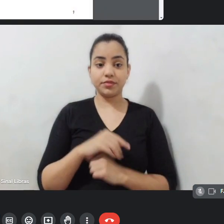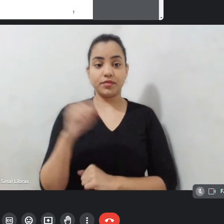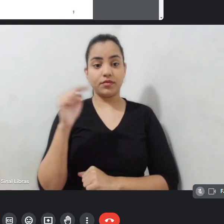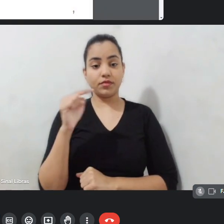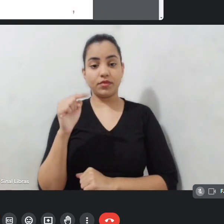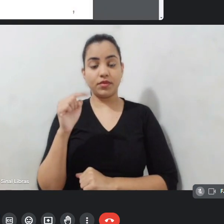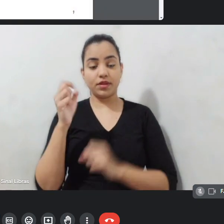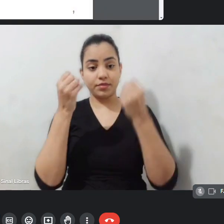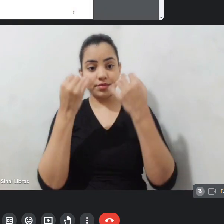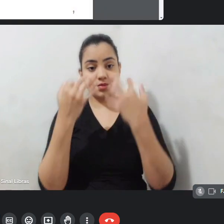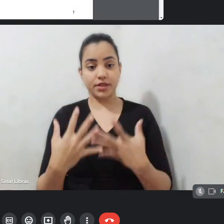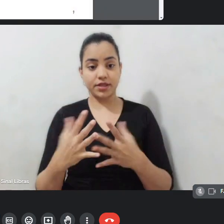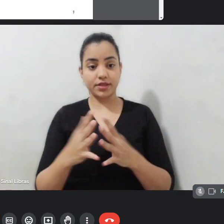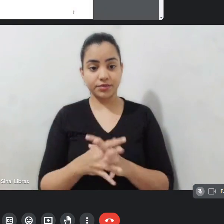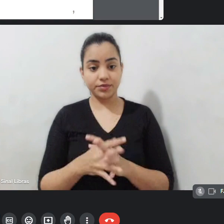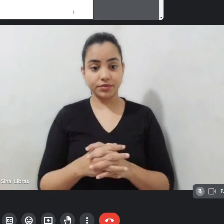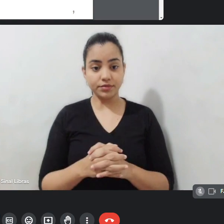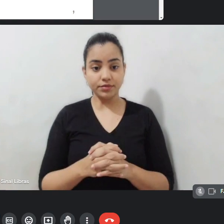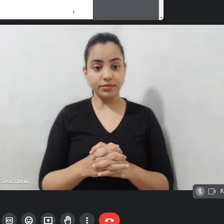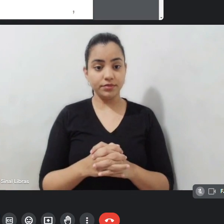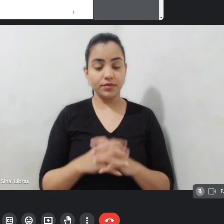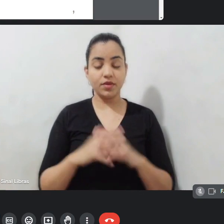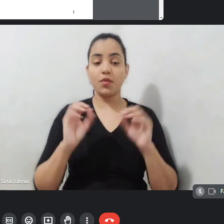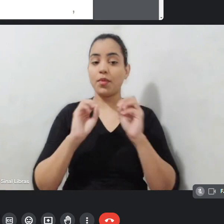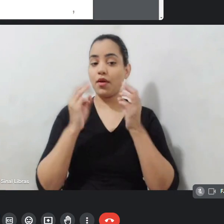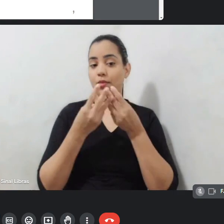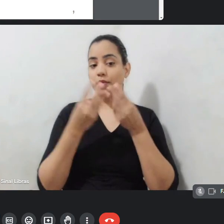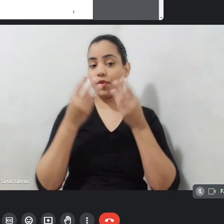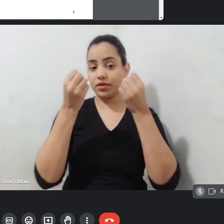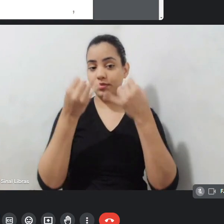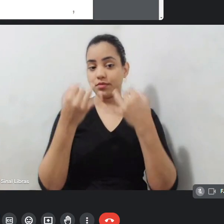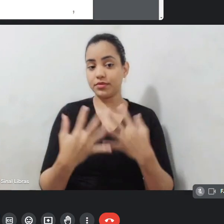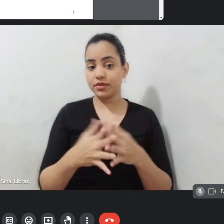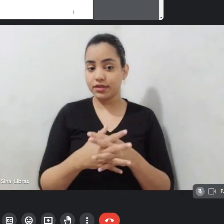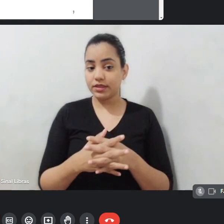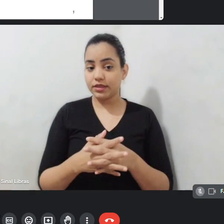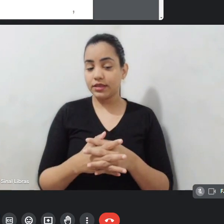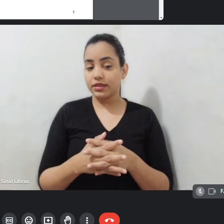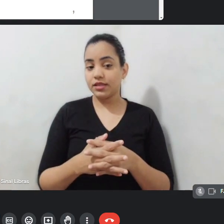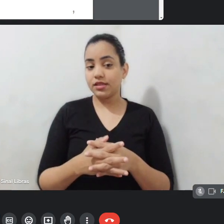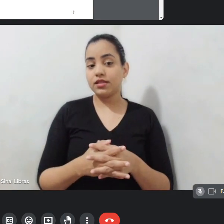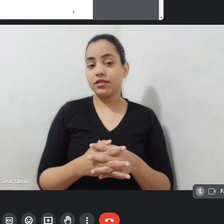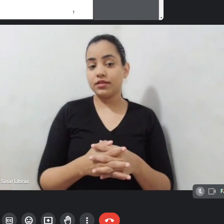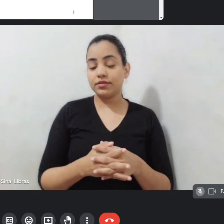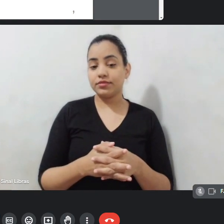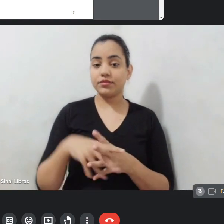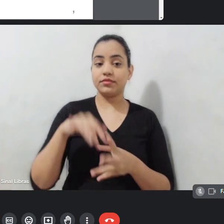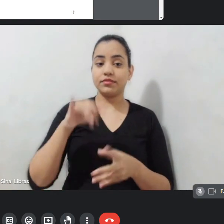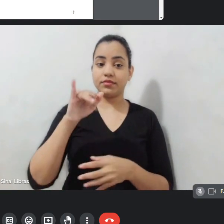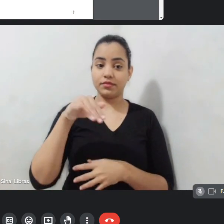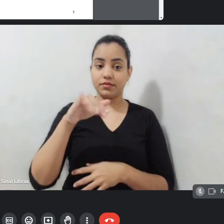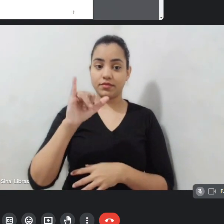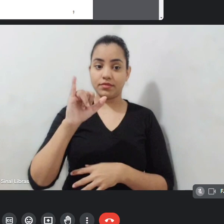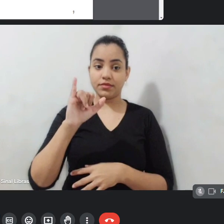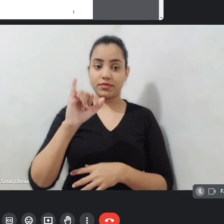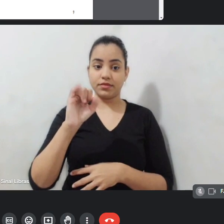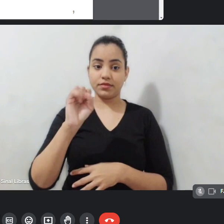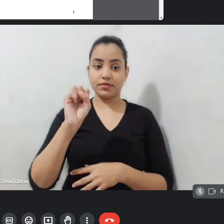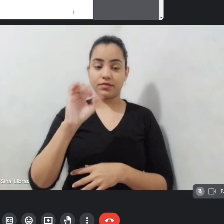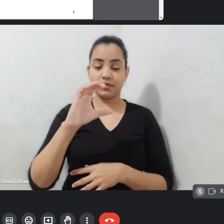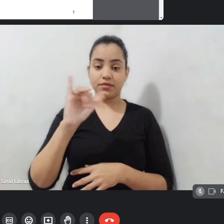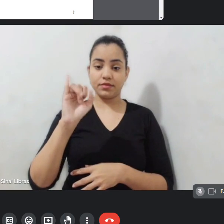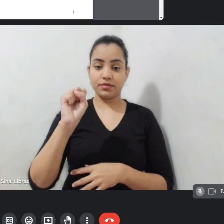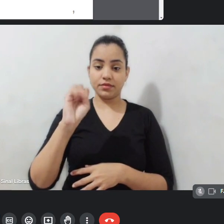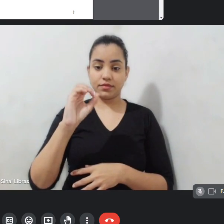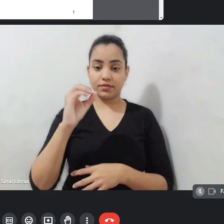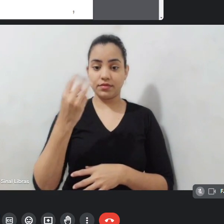é um inciso que vai ser para lugares que já aconteceram